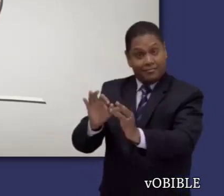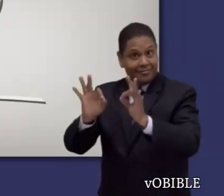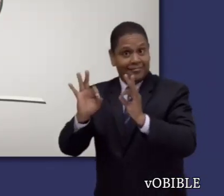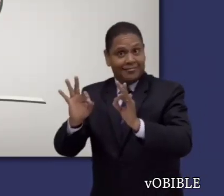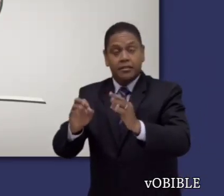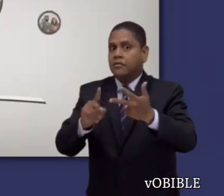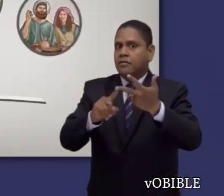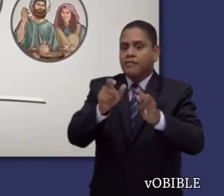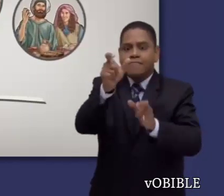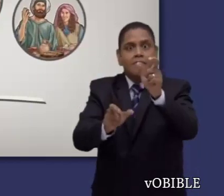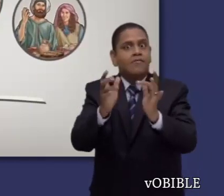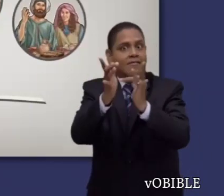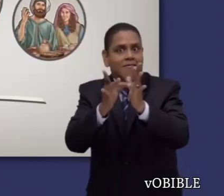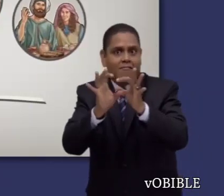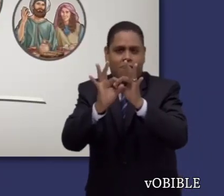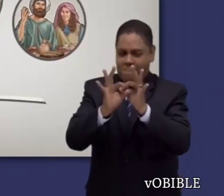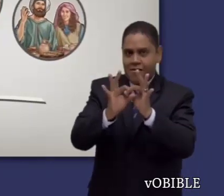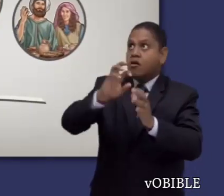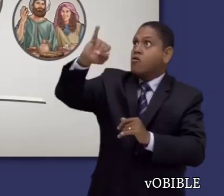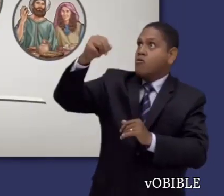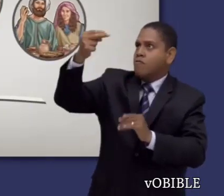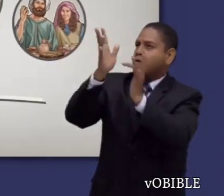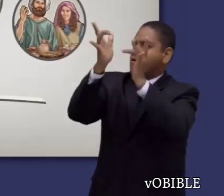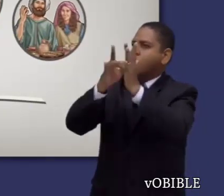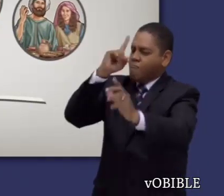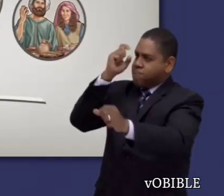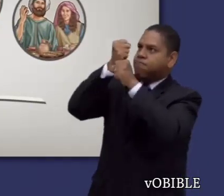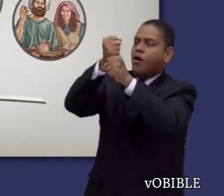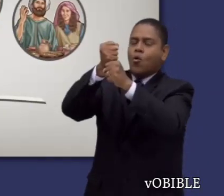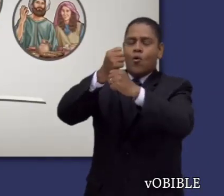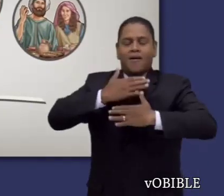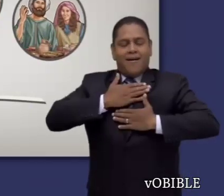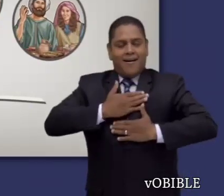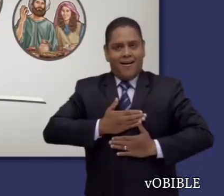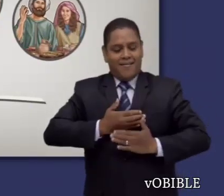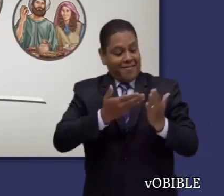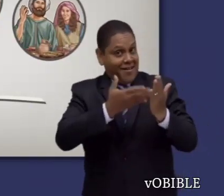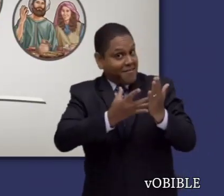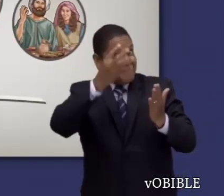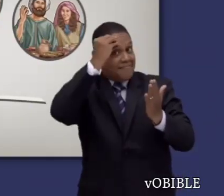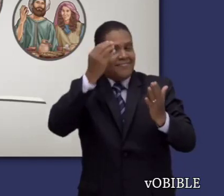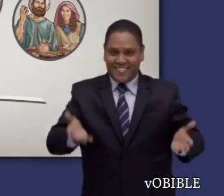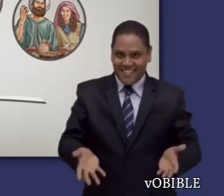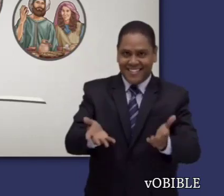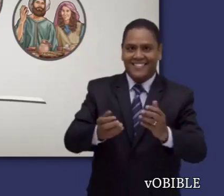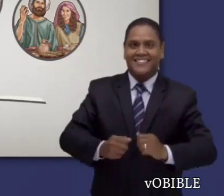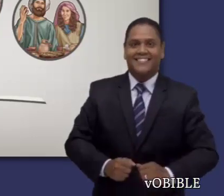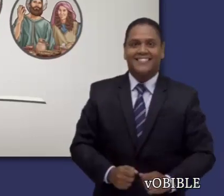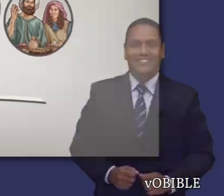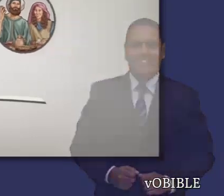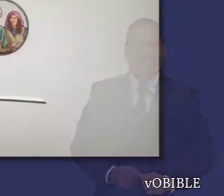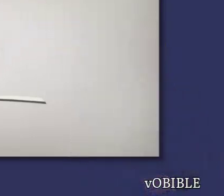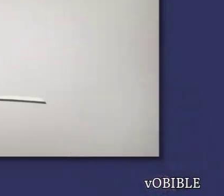dinero. Y en que debemos aferrarnos a la vida que realmente es vida y que solo será posible gracias al reino de